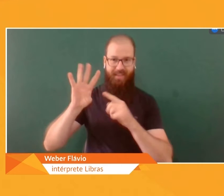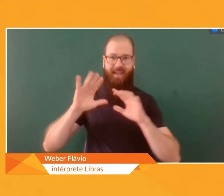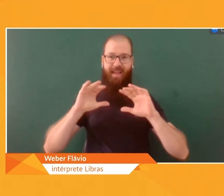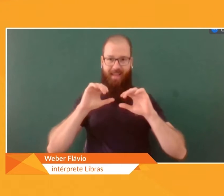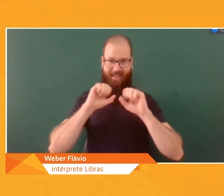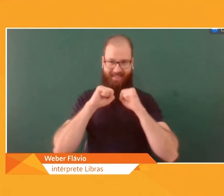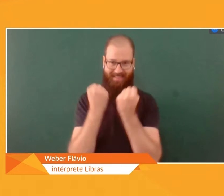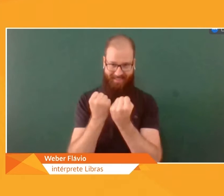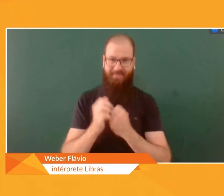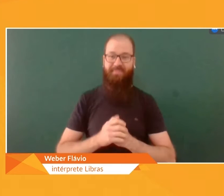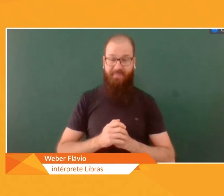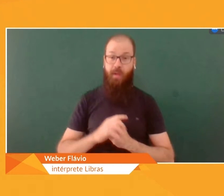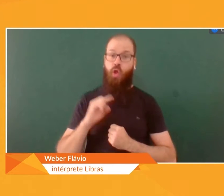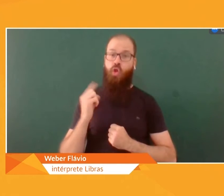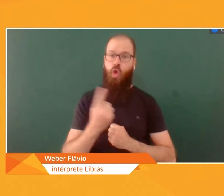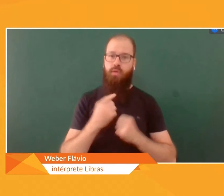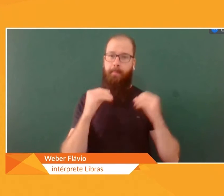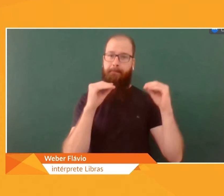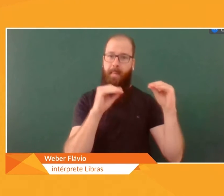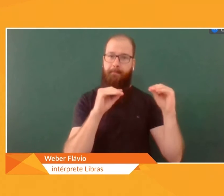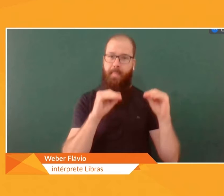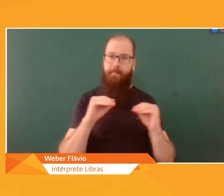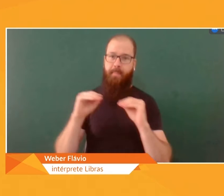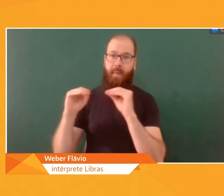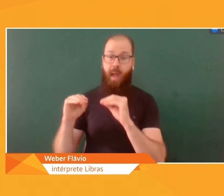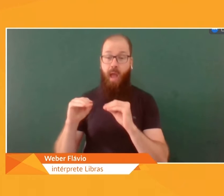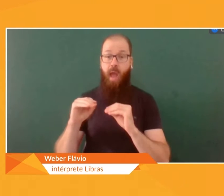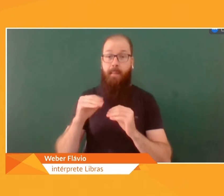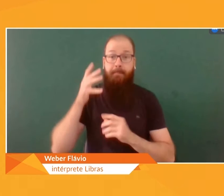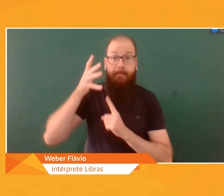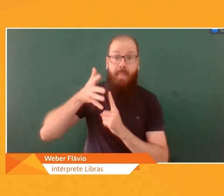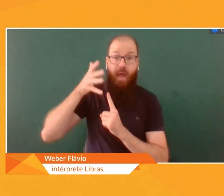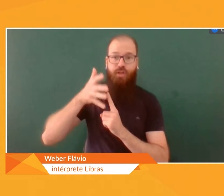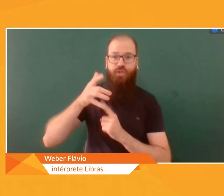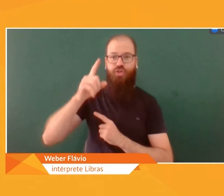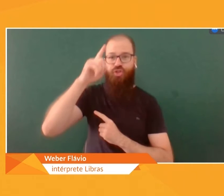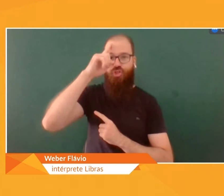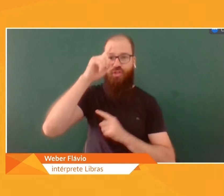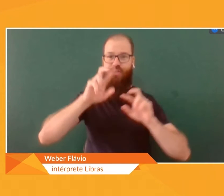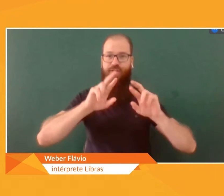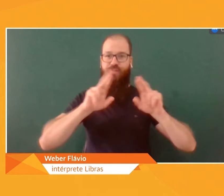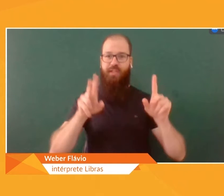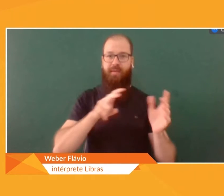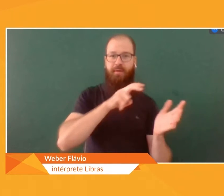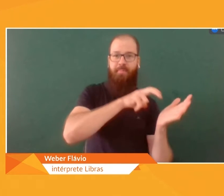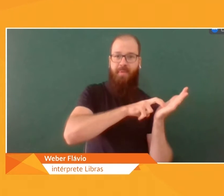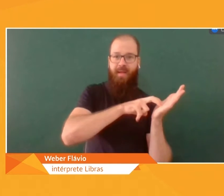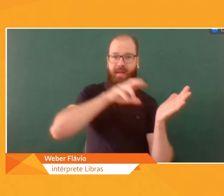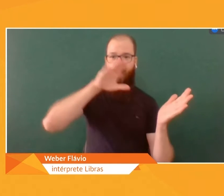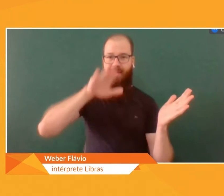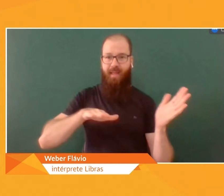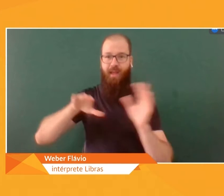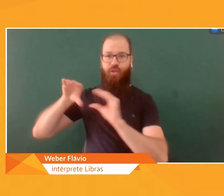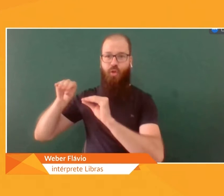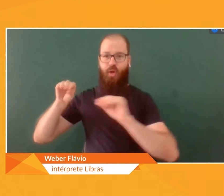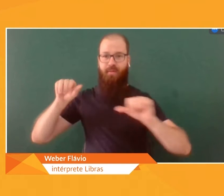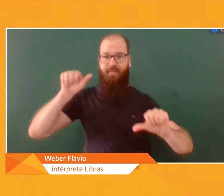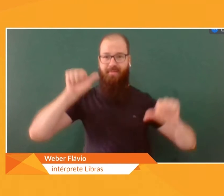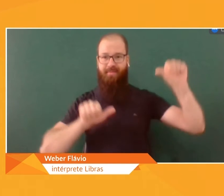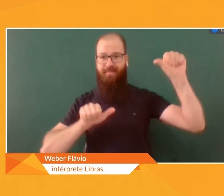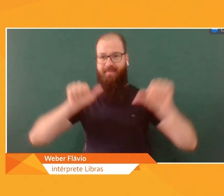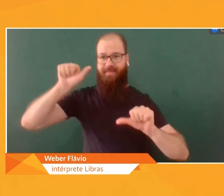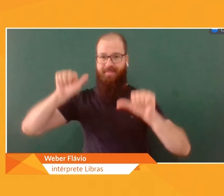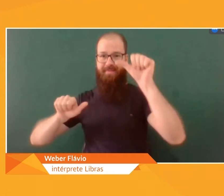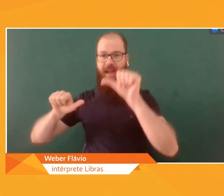as palestras em períodos diferentes do dia para tentar abranger o maior número de pessoas possíveis. Então,